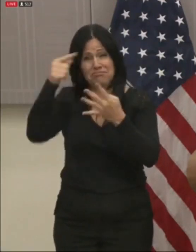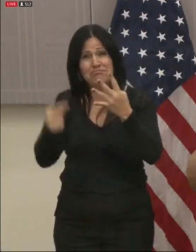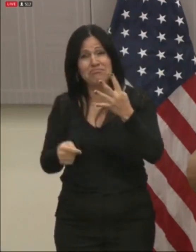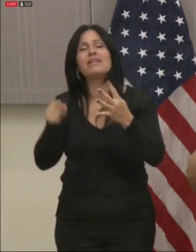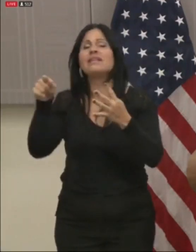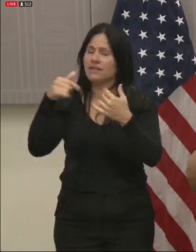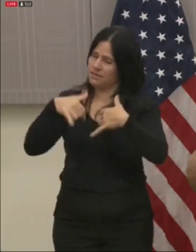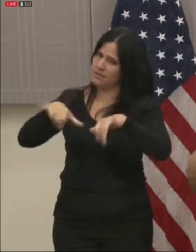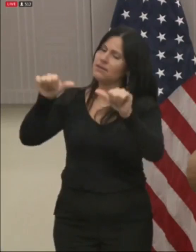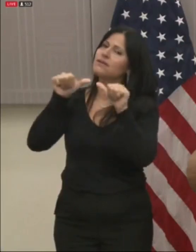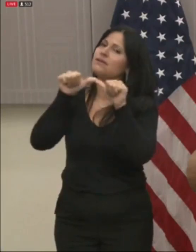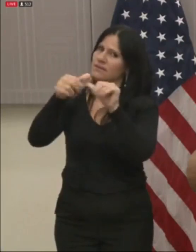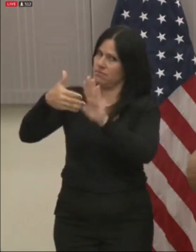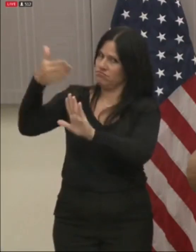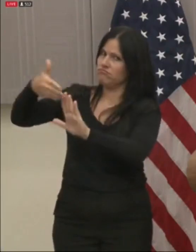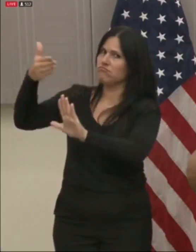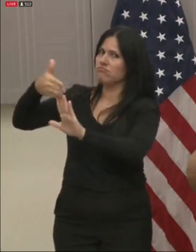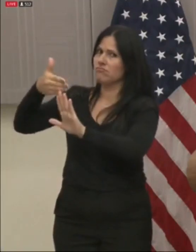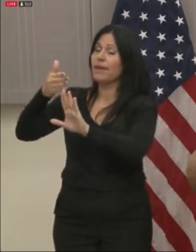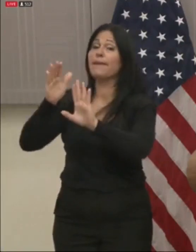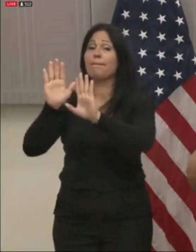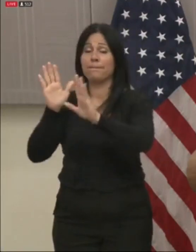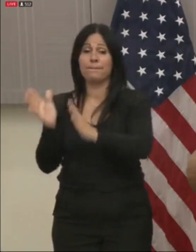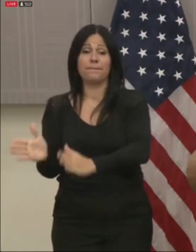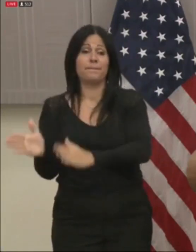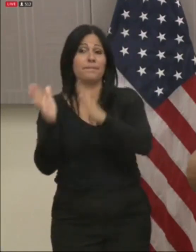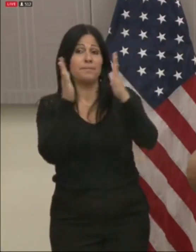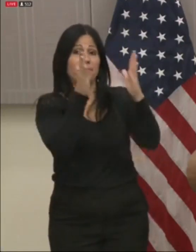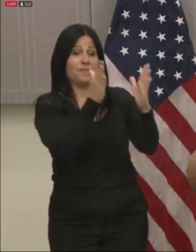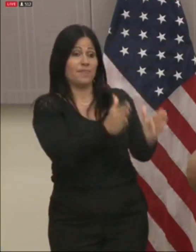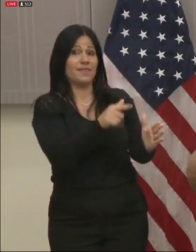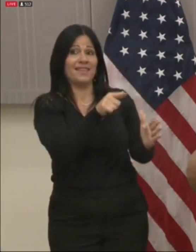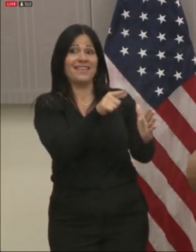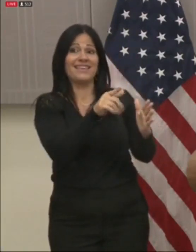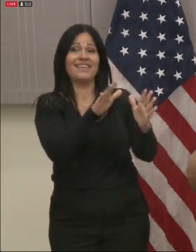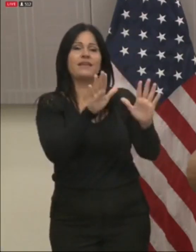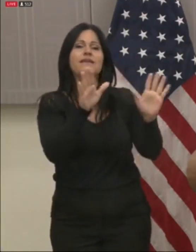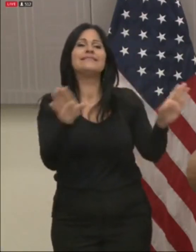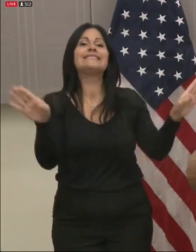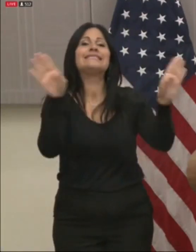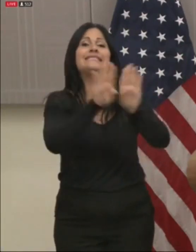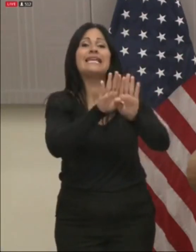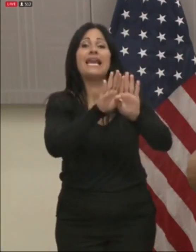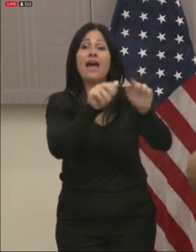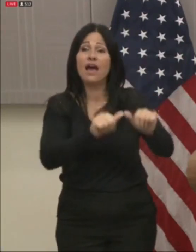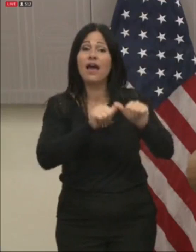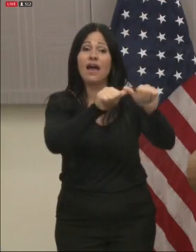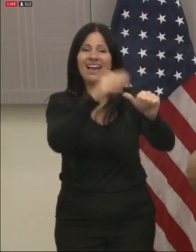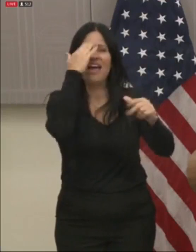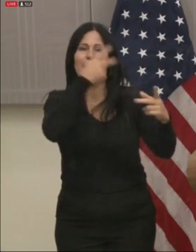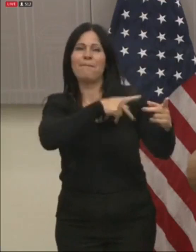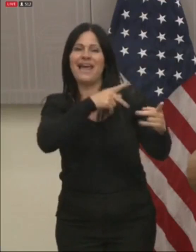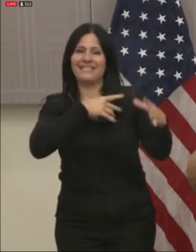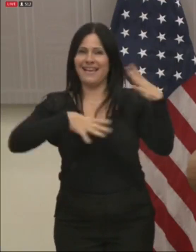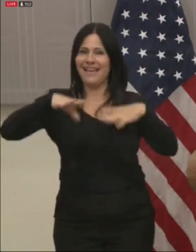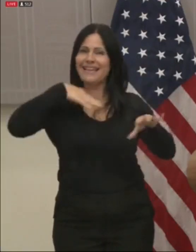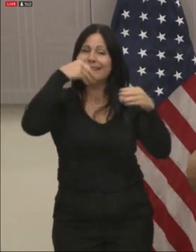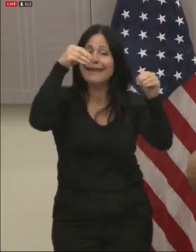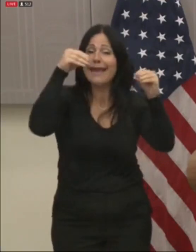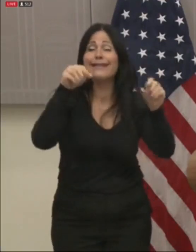Esta orden de cierre aplica a centros comerciales, cines, salas de conciertos,